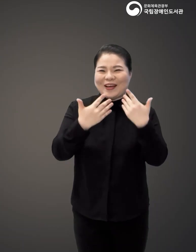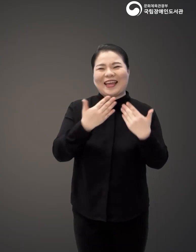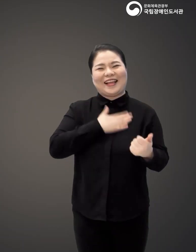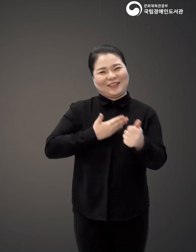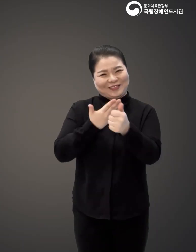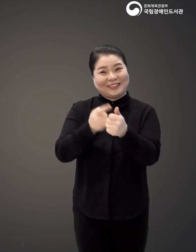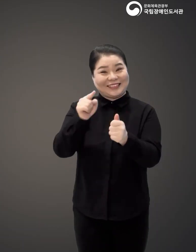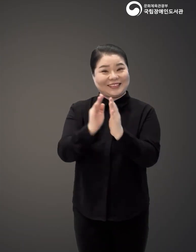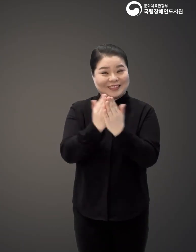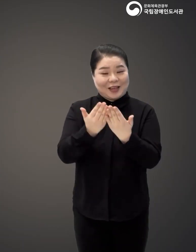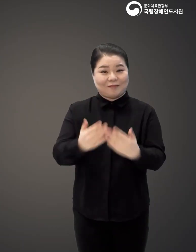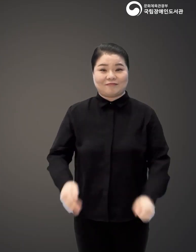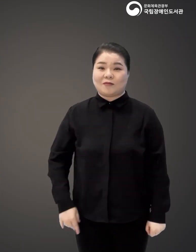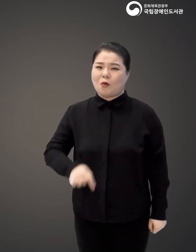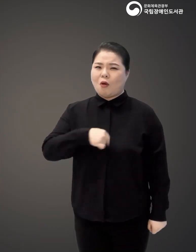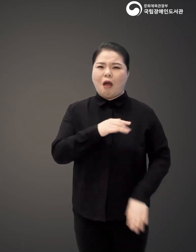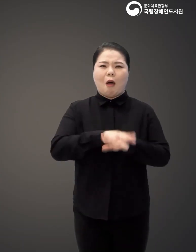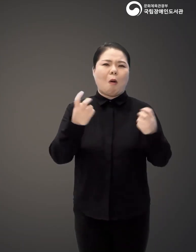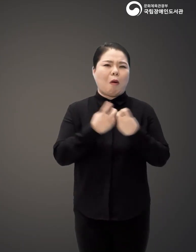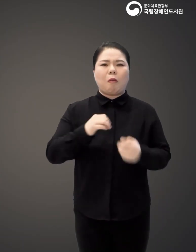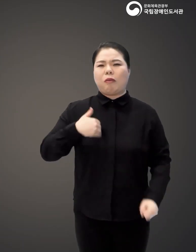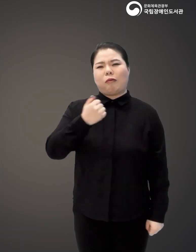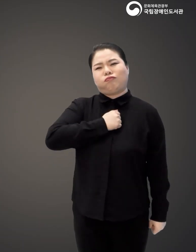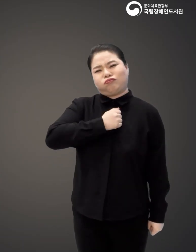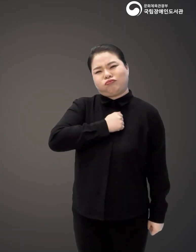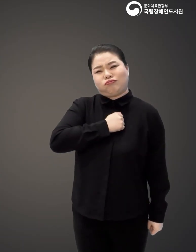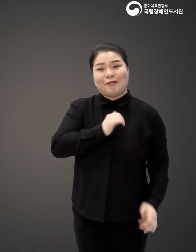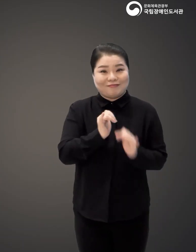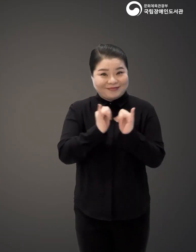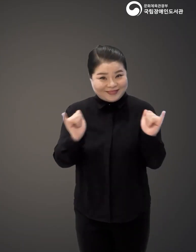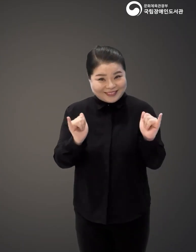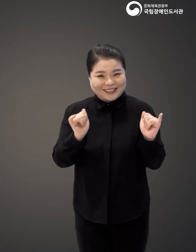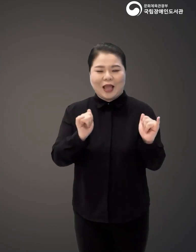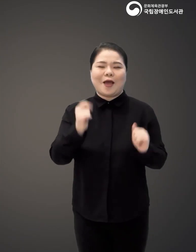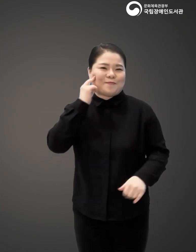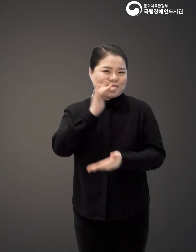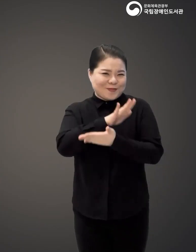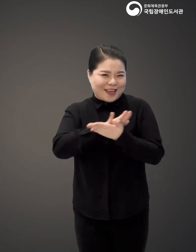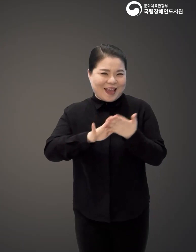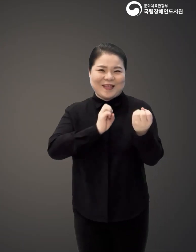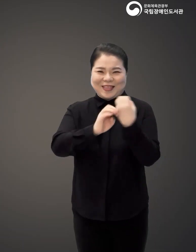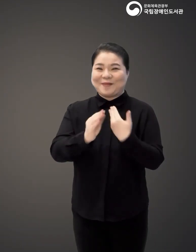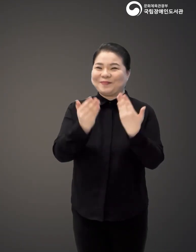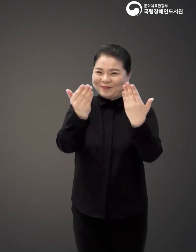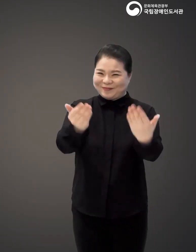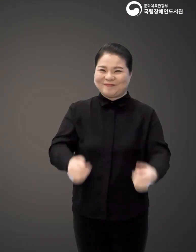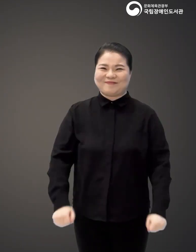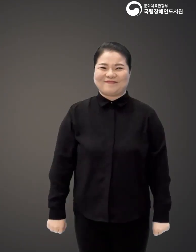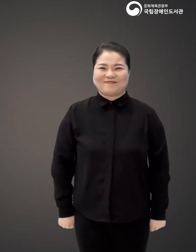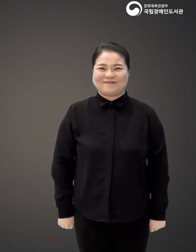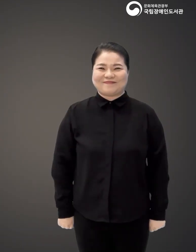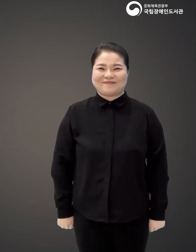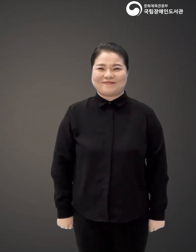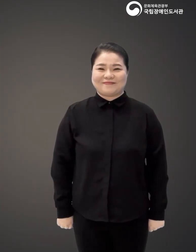책 혼자서는 도저히 답이 나오지 않아 막막했던 분들에게 명쾌한 해답을 전해줍니다.